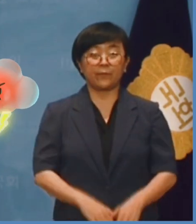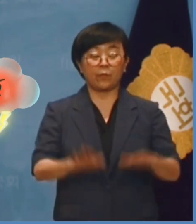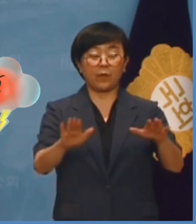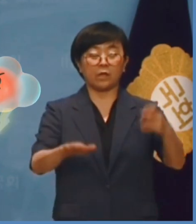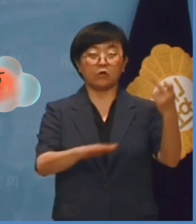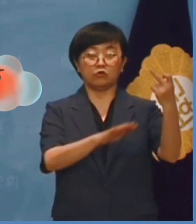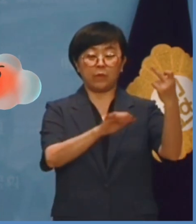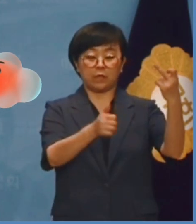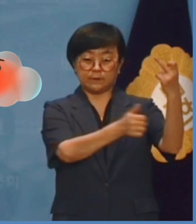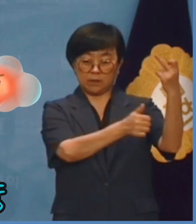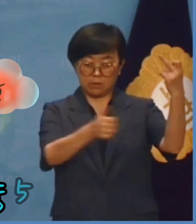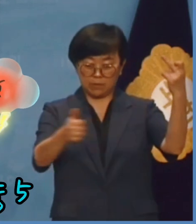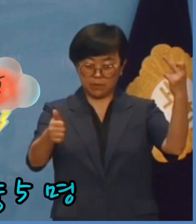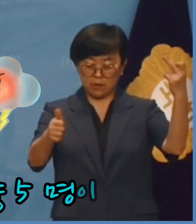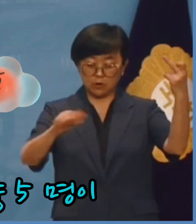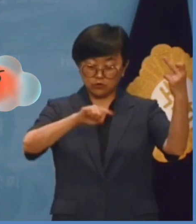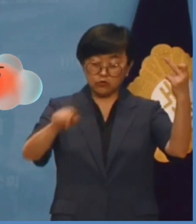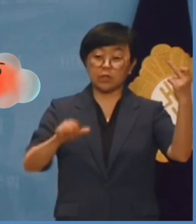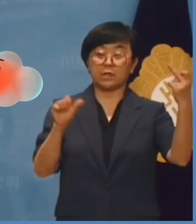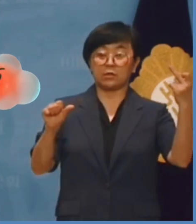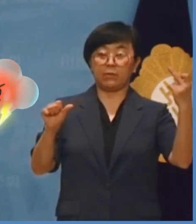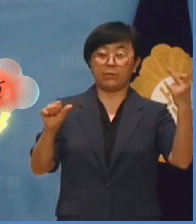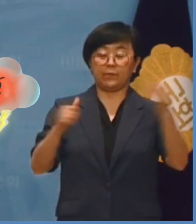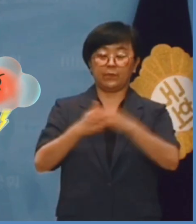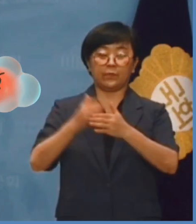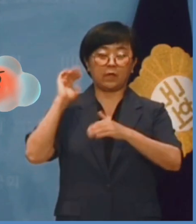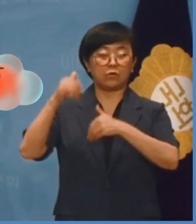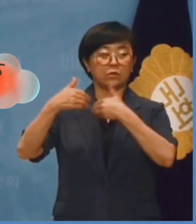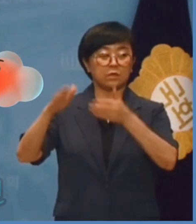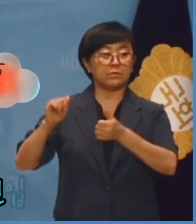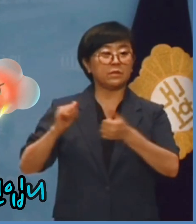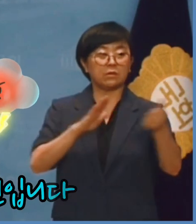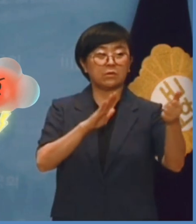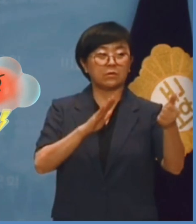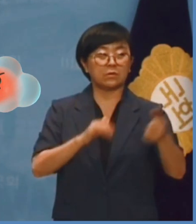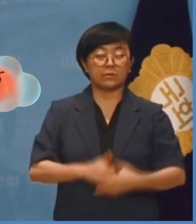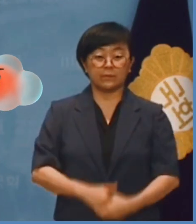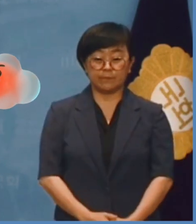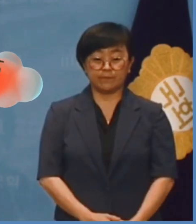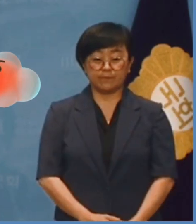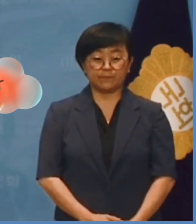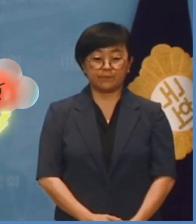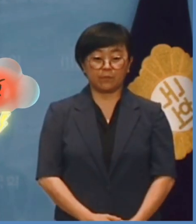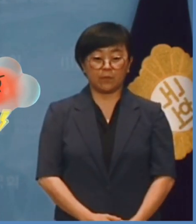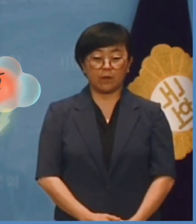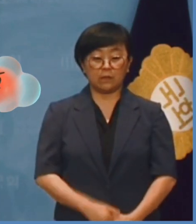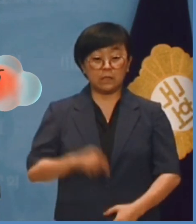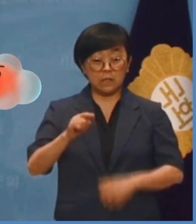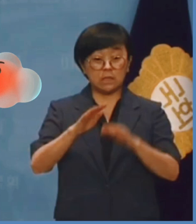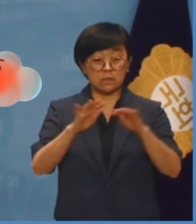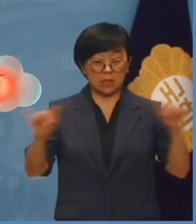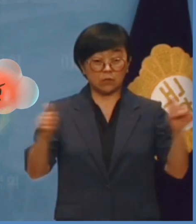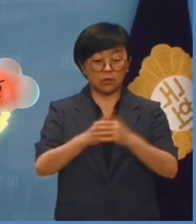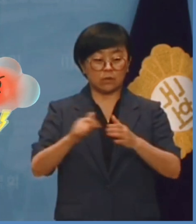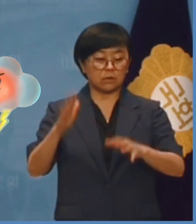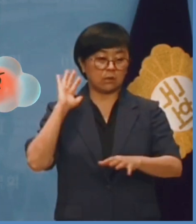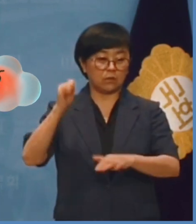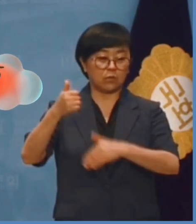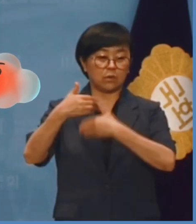이번 12명의 차관 인사 중 5명이 현 대통령실 비서관 출신입니다. 회전문 인사를 넘어